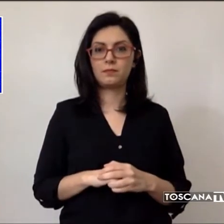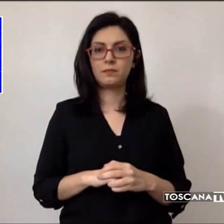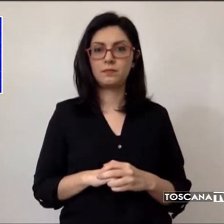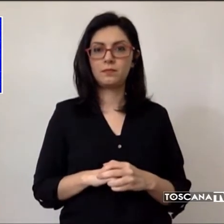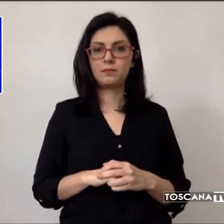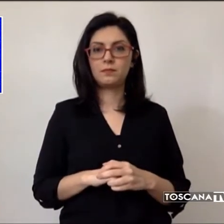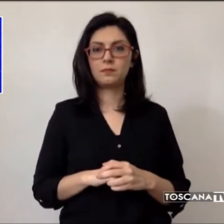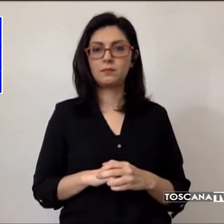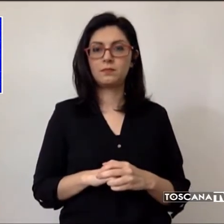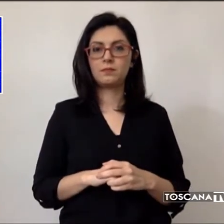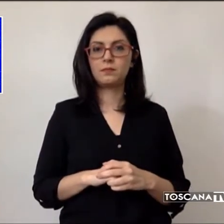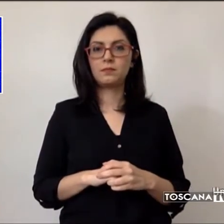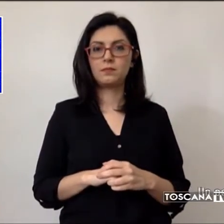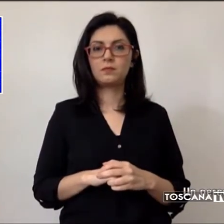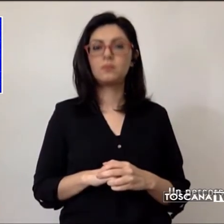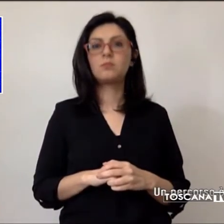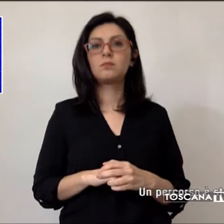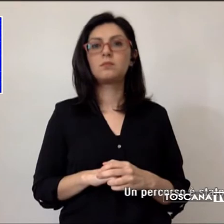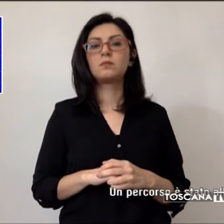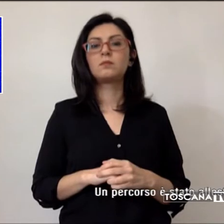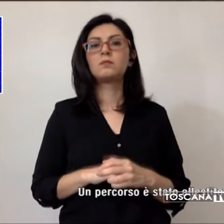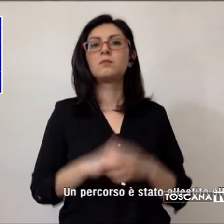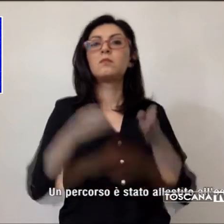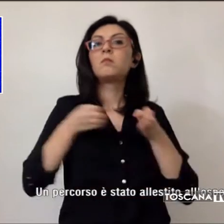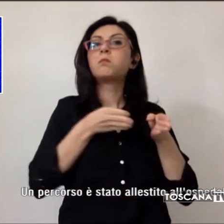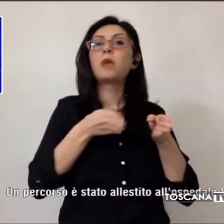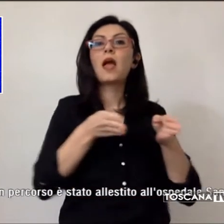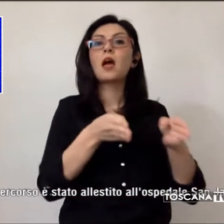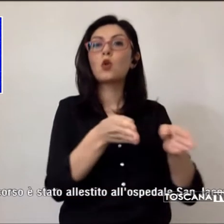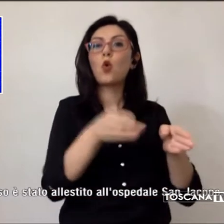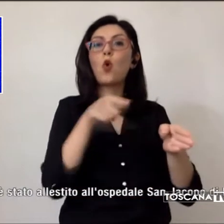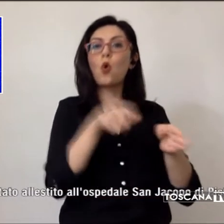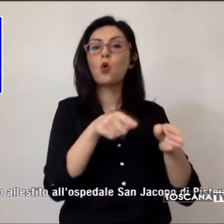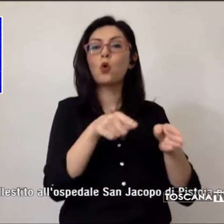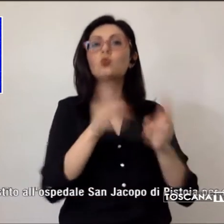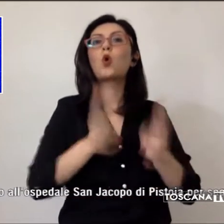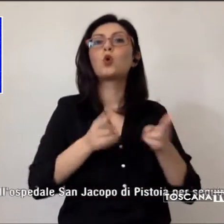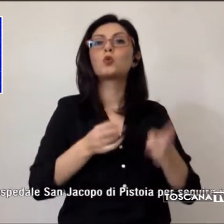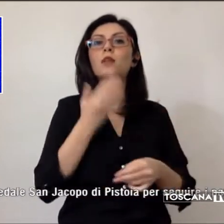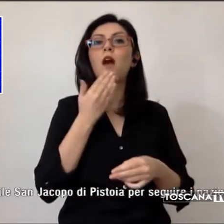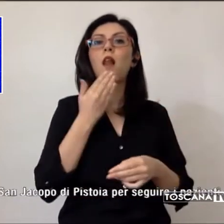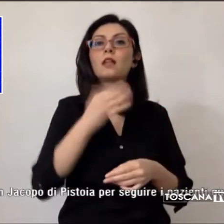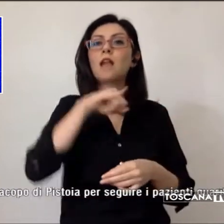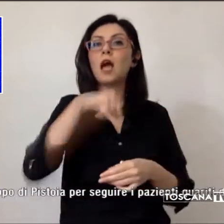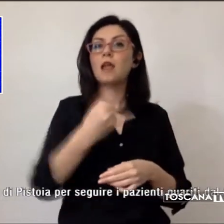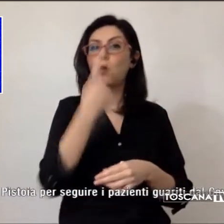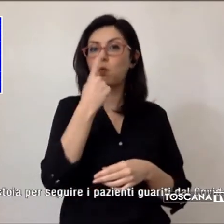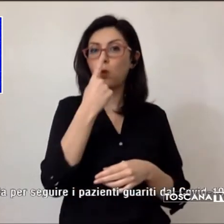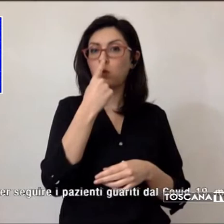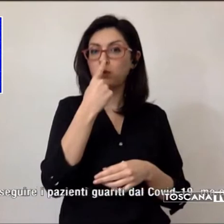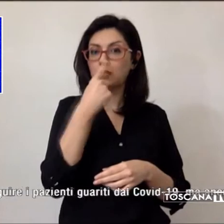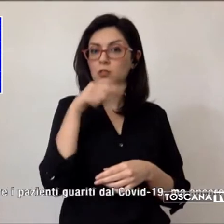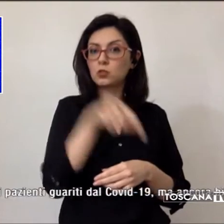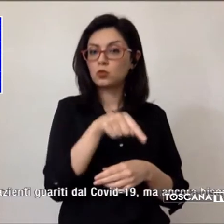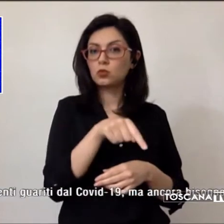Un percorso è stato allestito all'ospedale San Jacopo di Pistoia per seguire i pazienti guariti dal